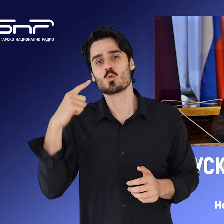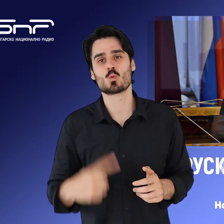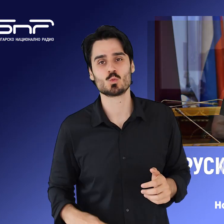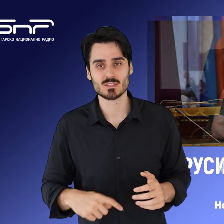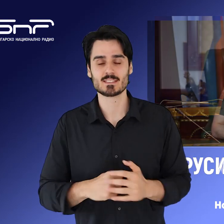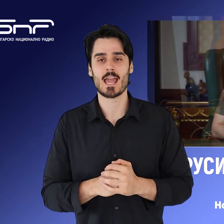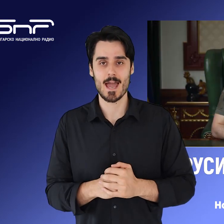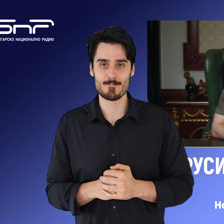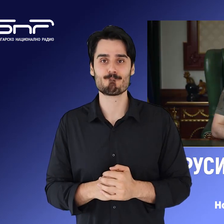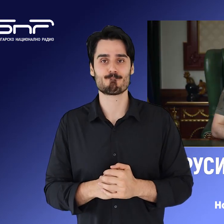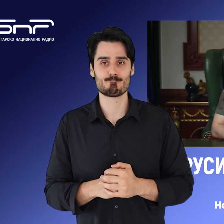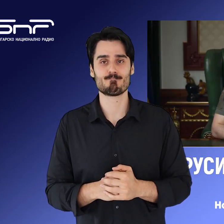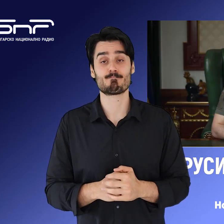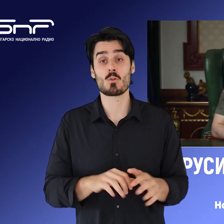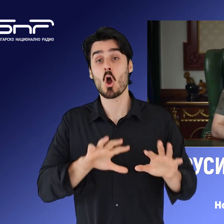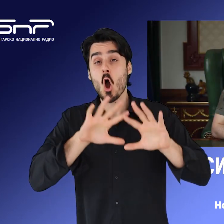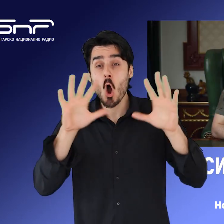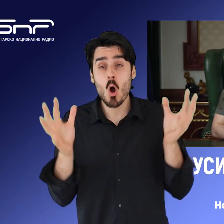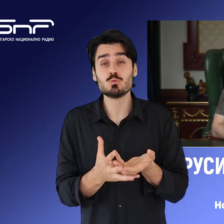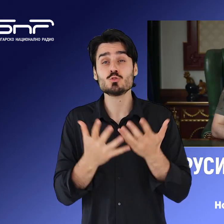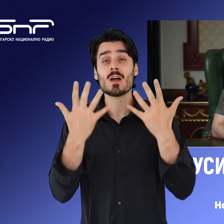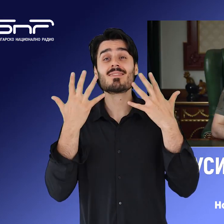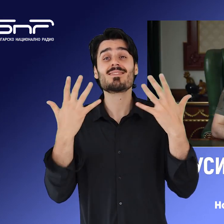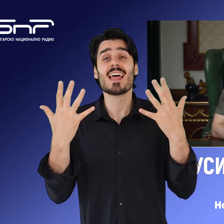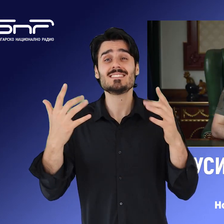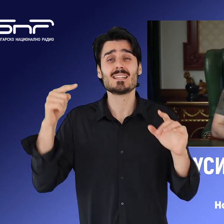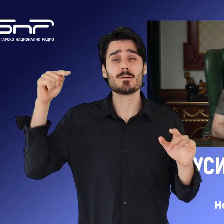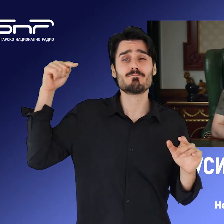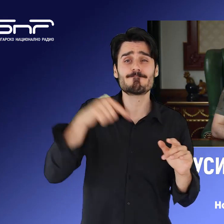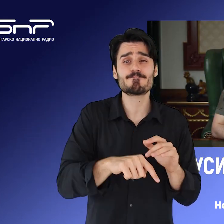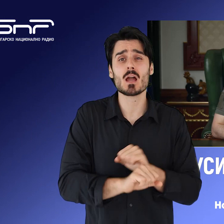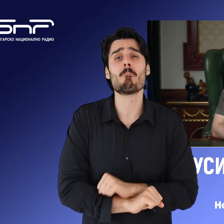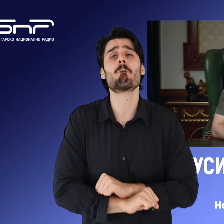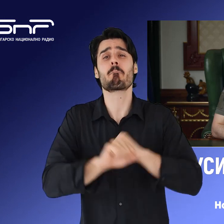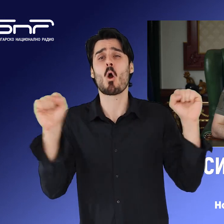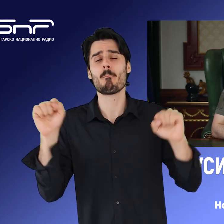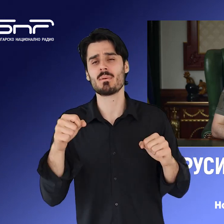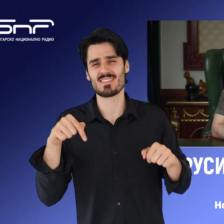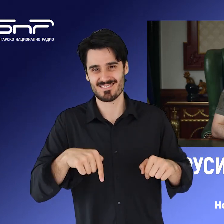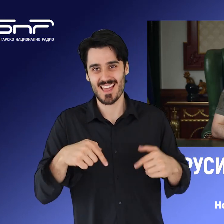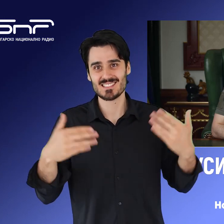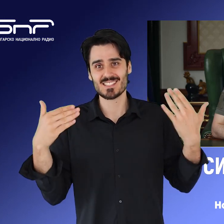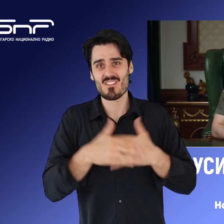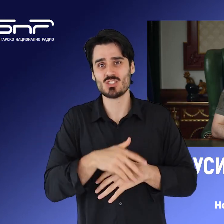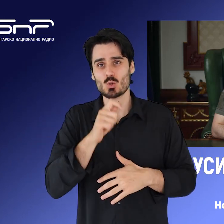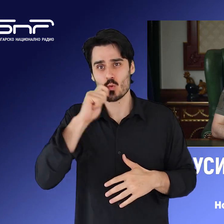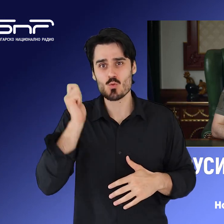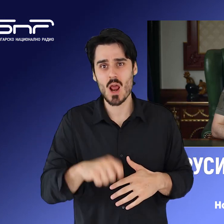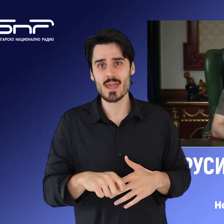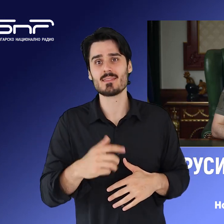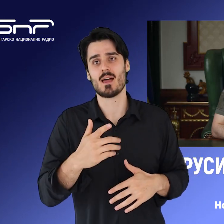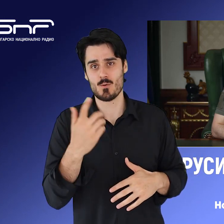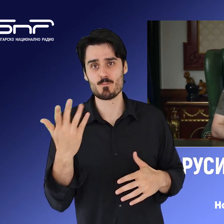Русия. Общо 10 ракети и 10 дрона са ударили Украина тази нощ, обивиха украинските военно-въздушни сили.